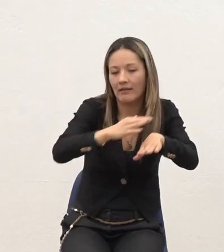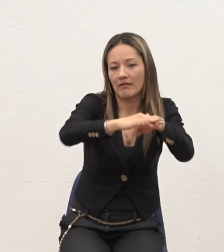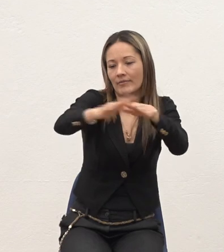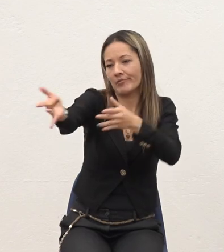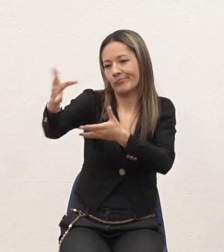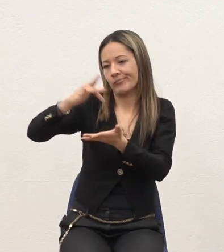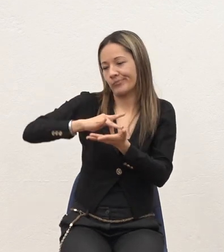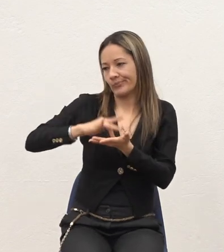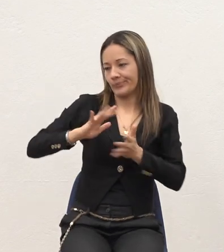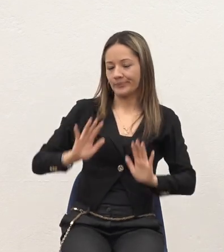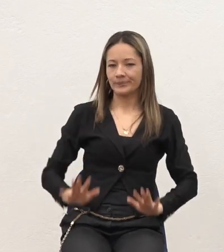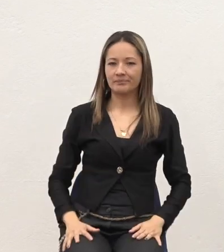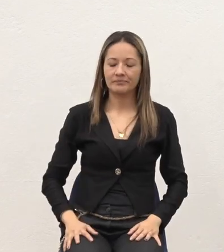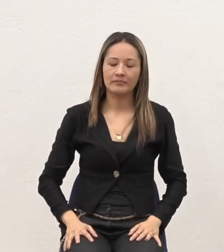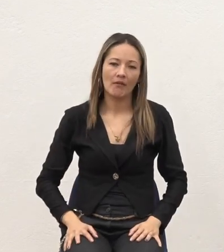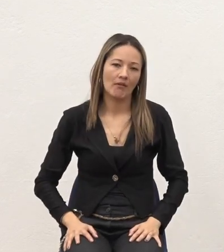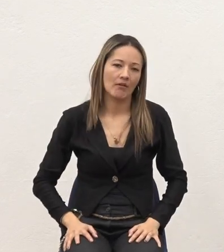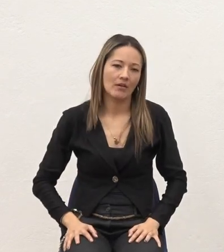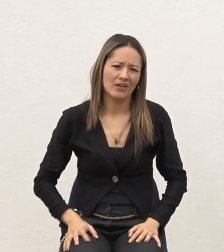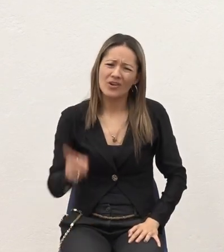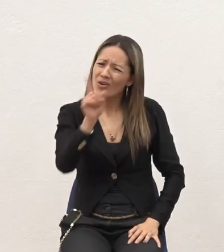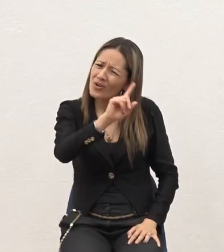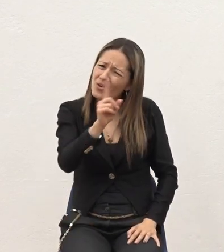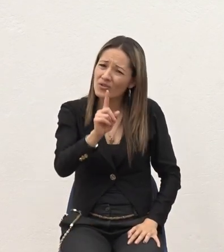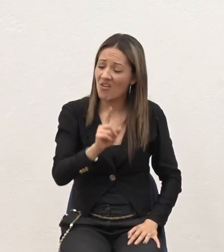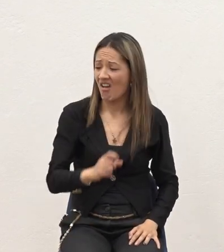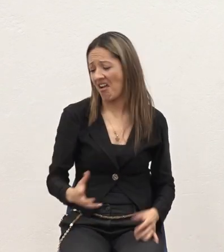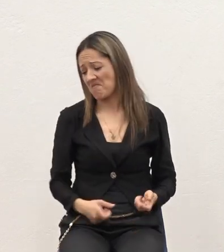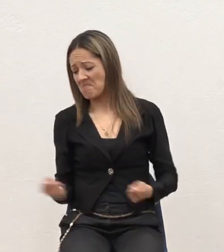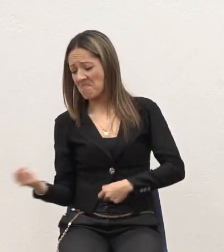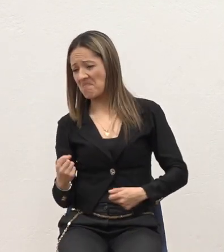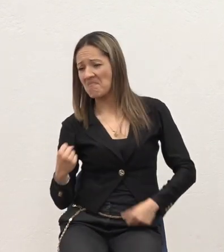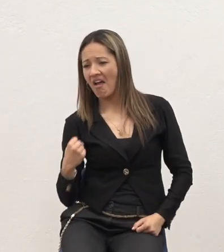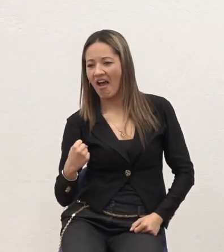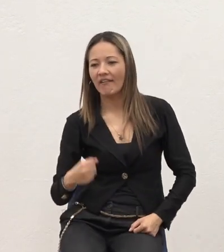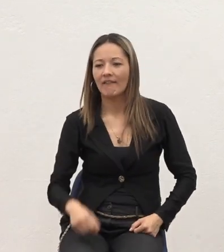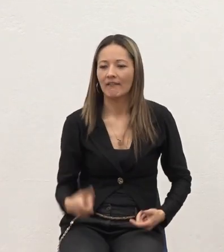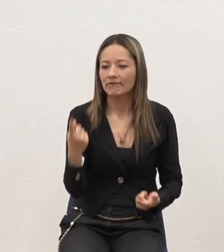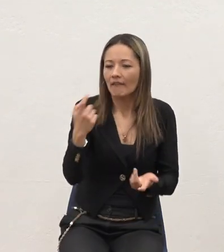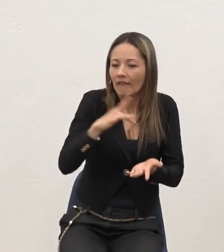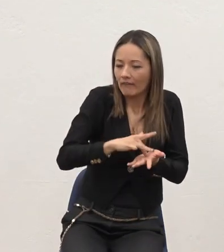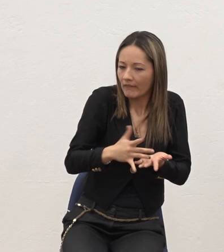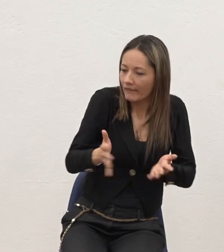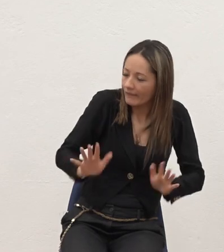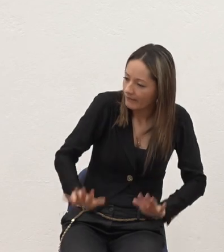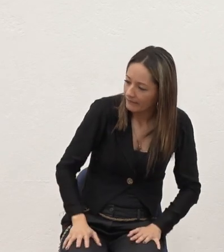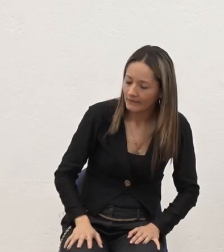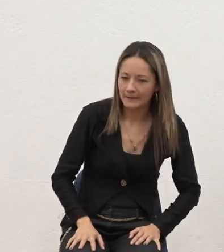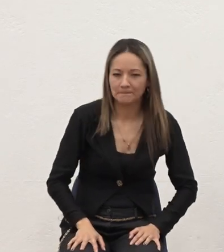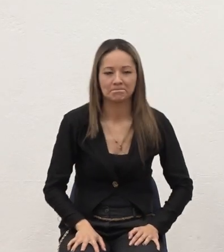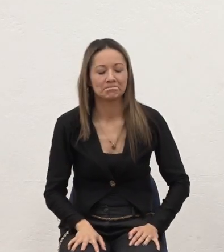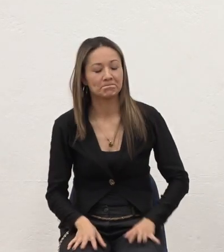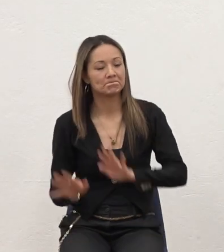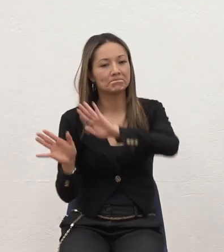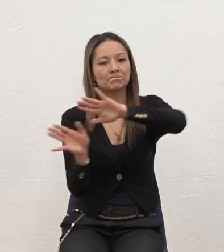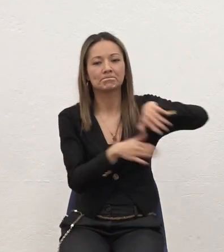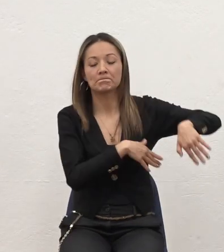No No se crea tan macho Acá tenemos dos Dos Dos Dos Dos